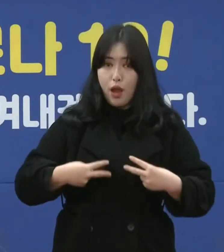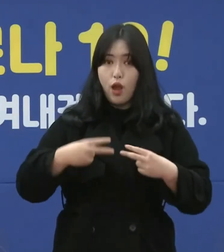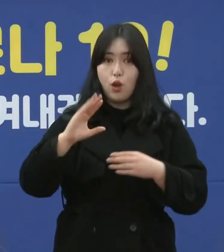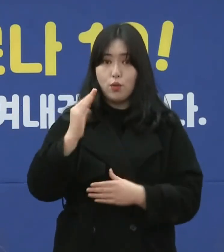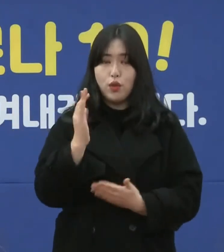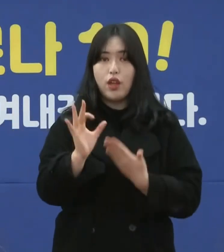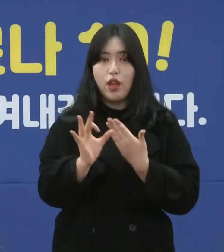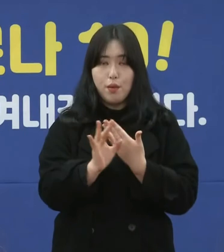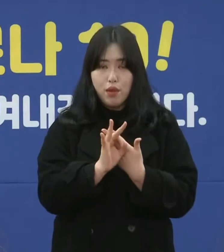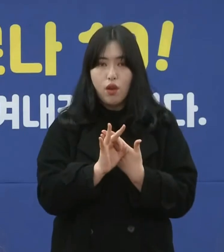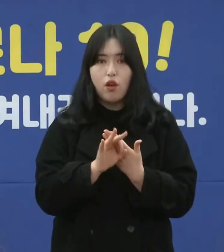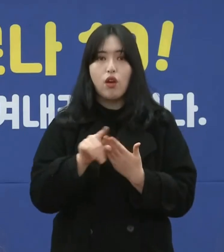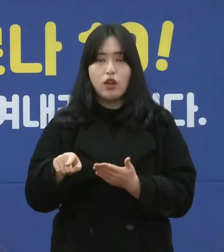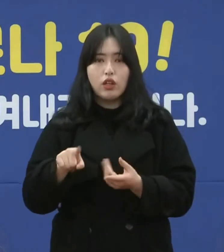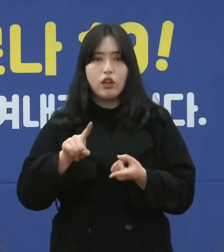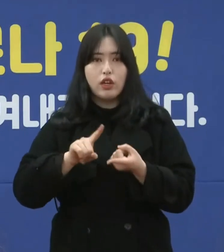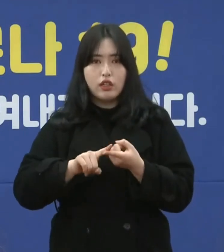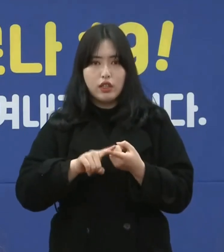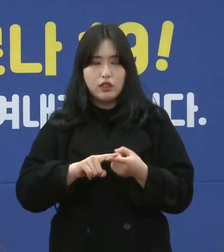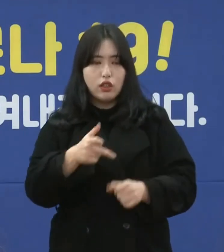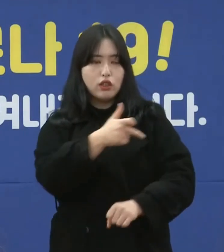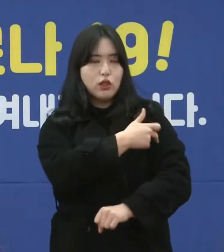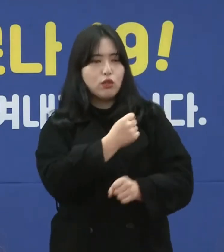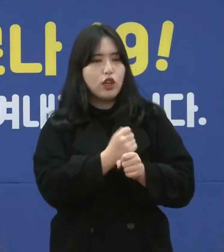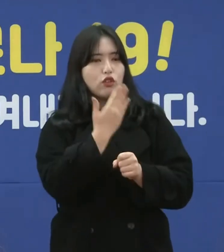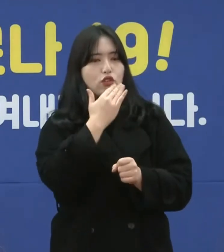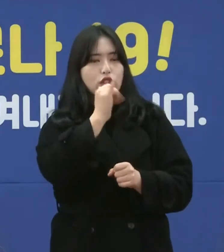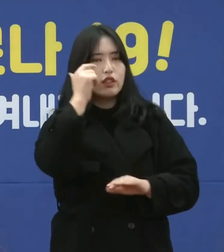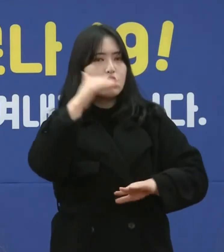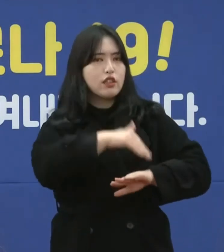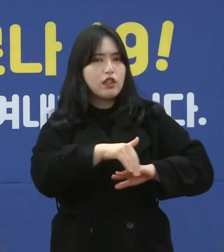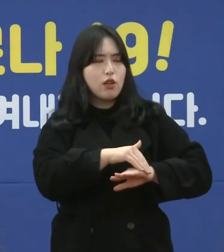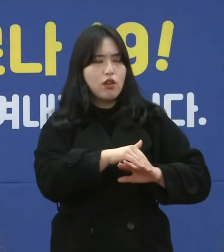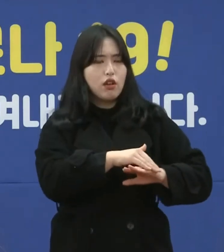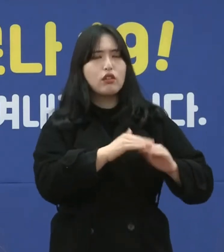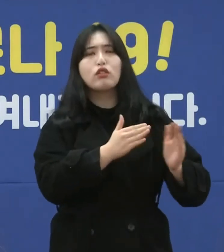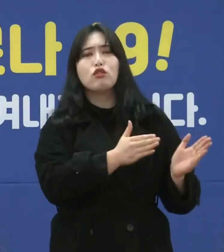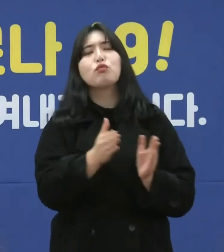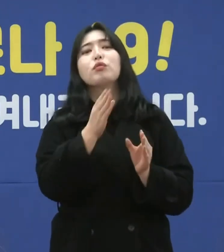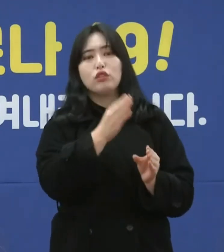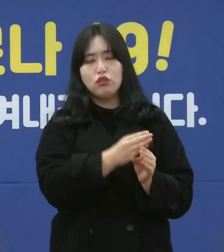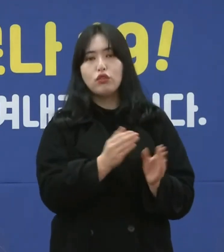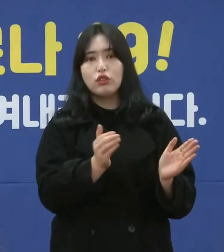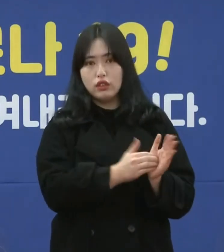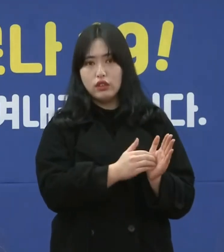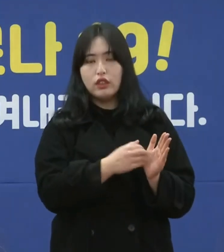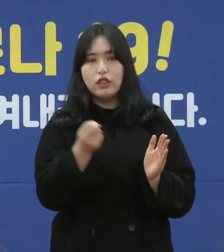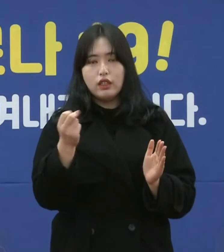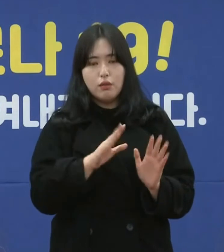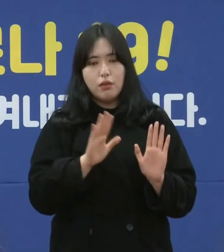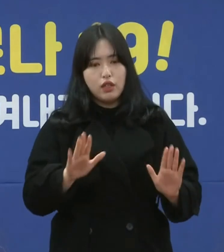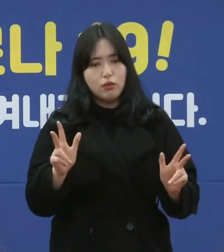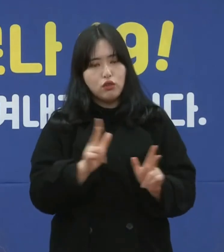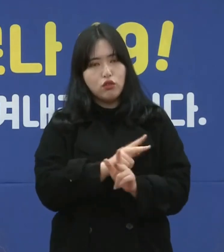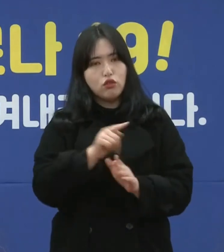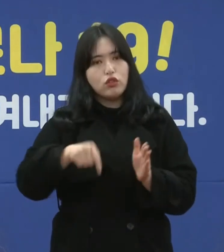접종할 수 있는 계획은 지금 만반의 준비를 하고 있다는 말씀을 드리고 아마 금주 중에